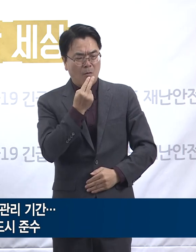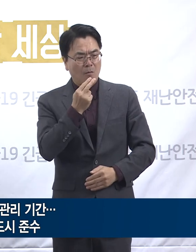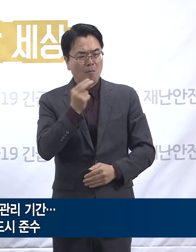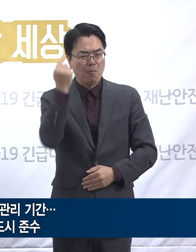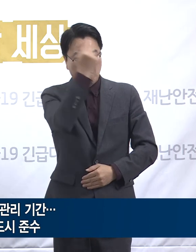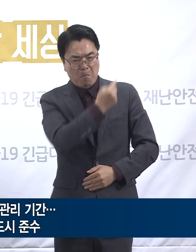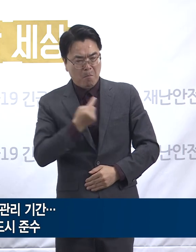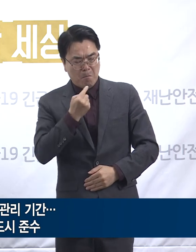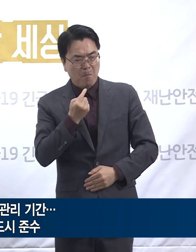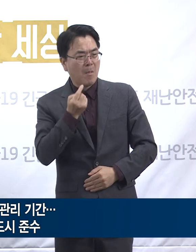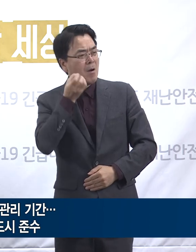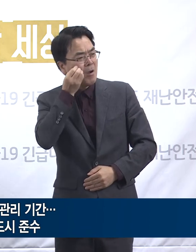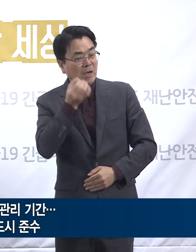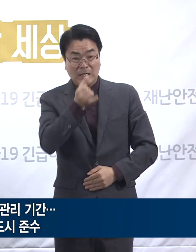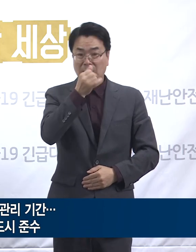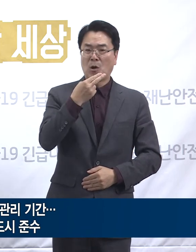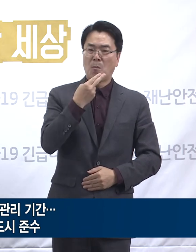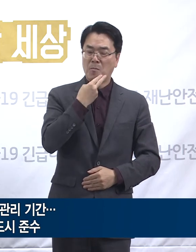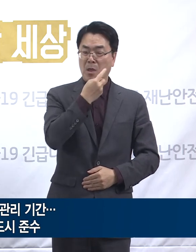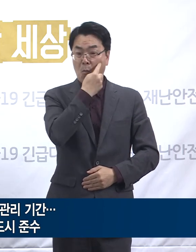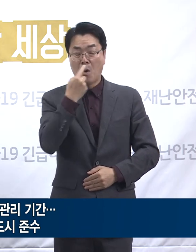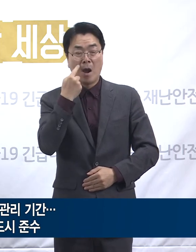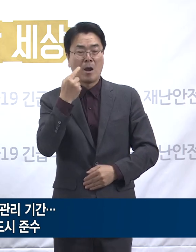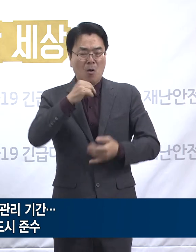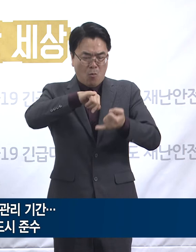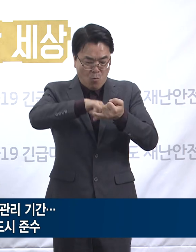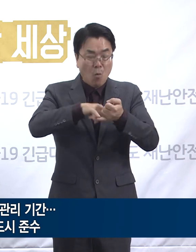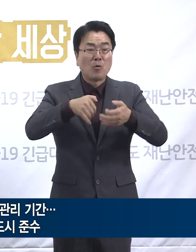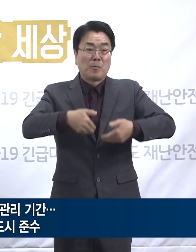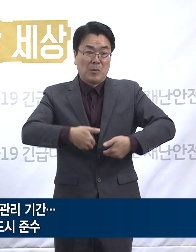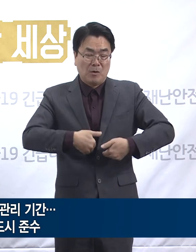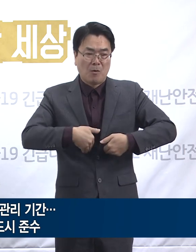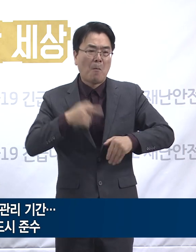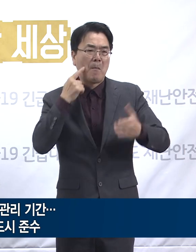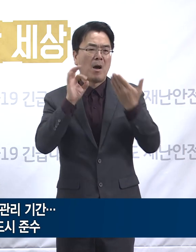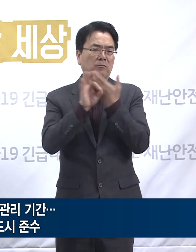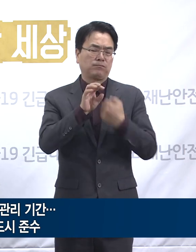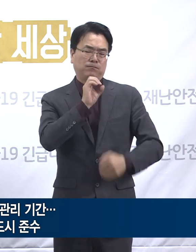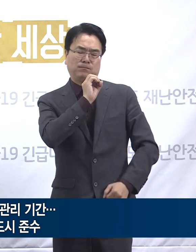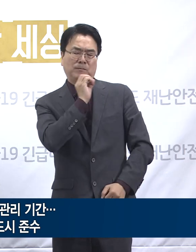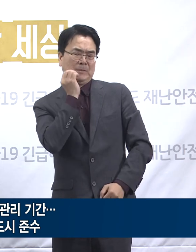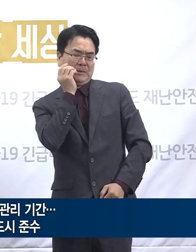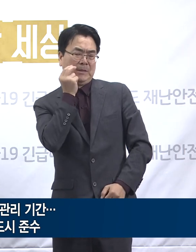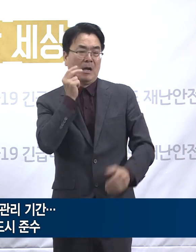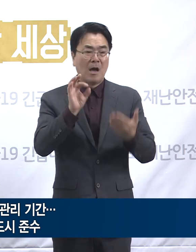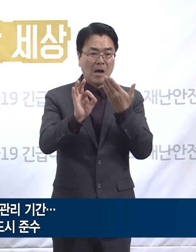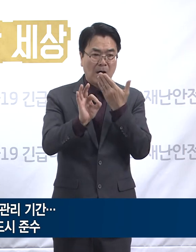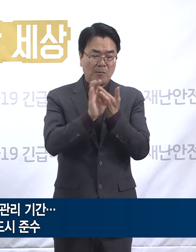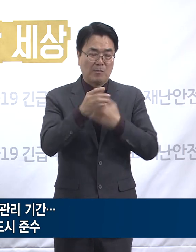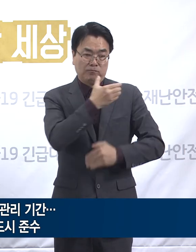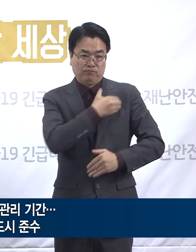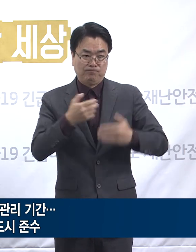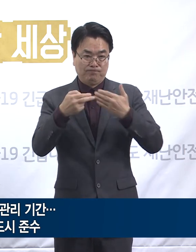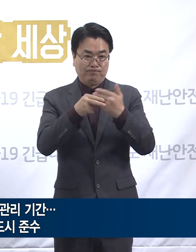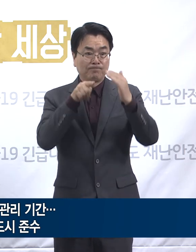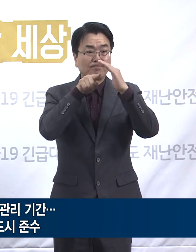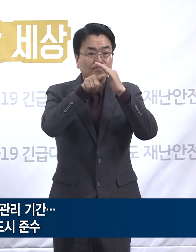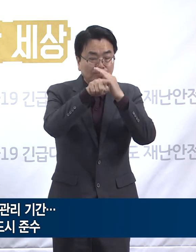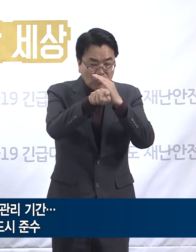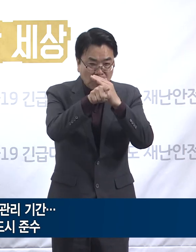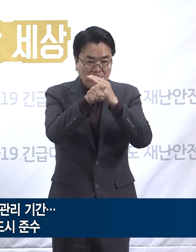확인하시고 증상이 있는 경우에는 여행을 취소하거나 중도에 복귀하시어 지역 보건소에 방문하시기를 바랍니다.